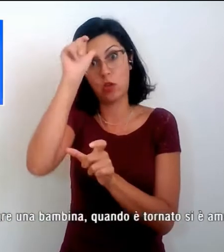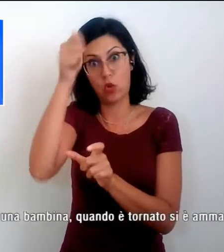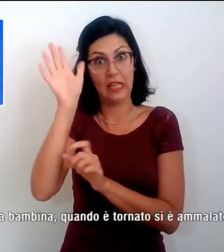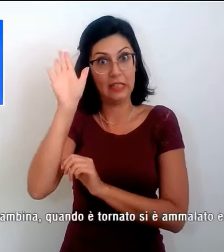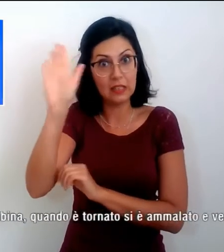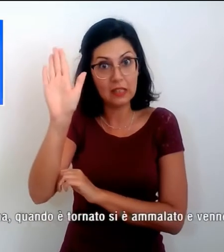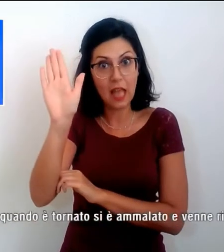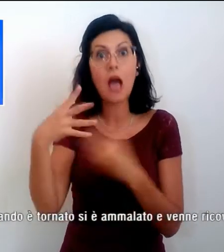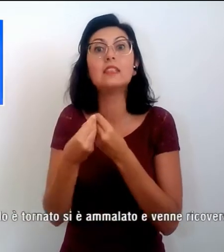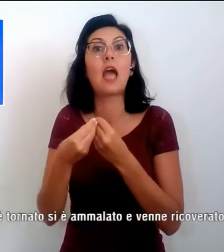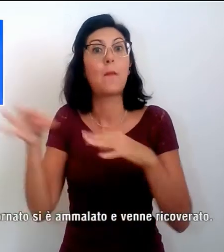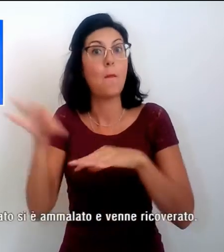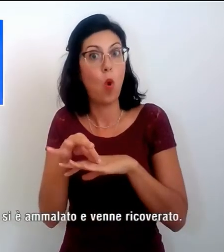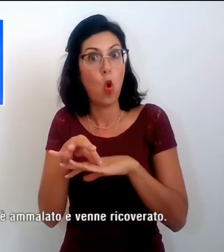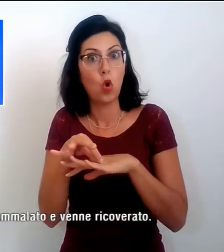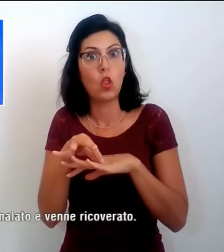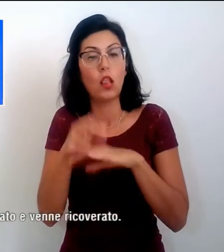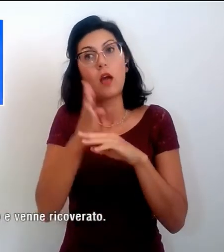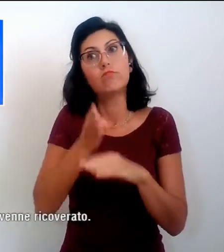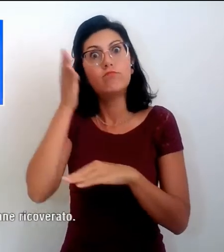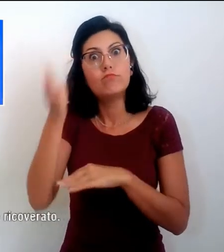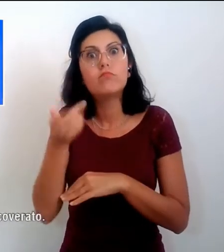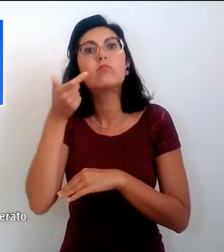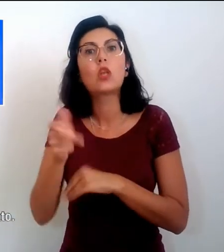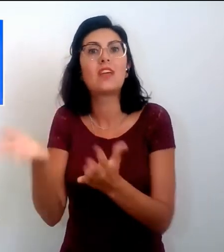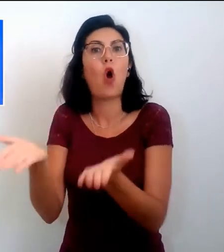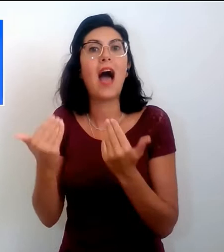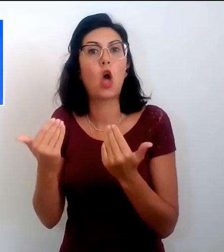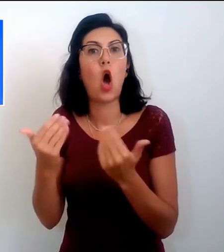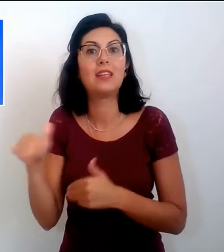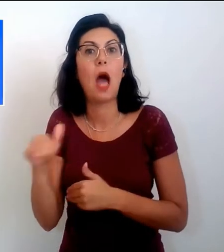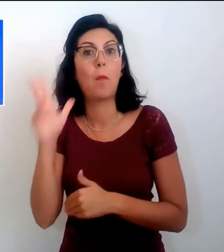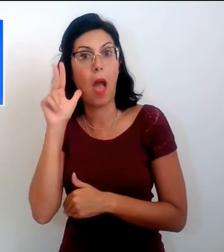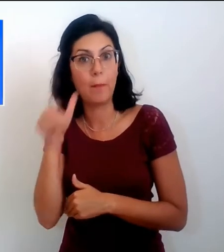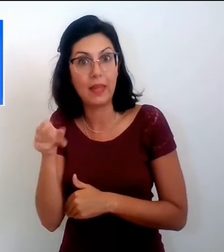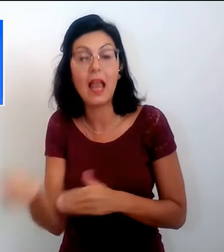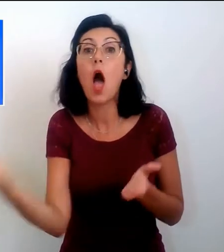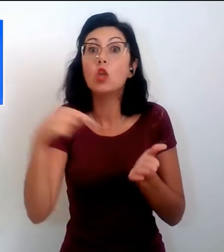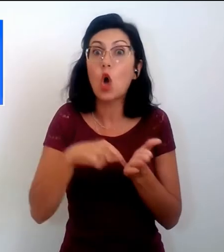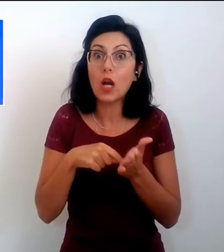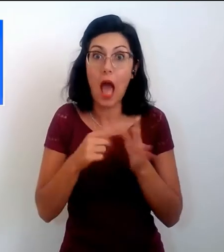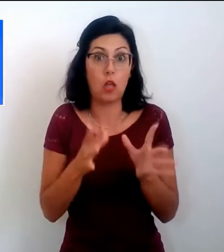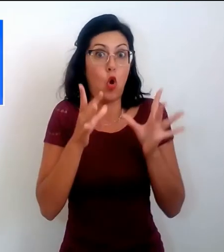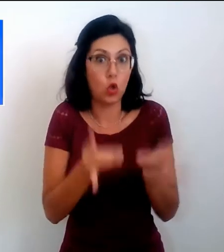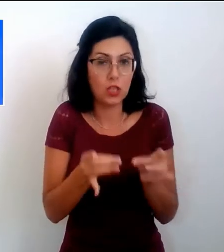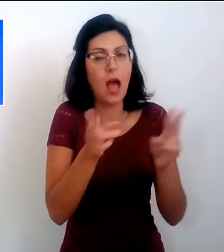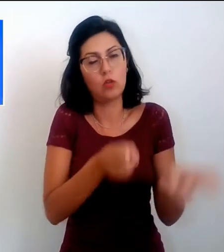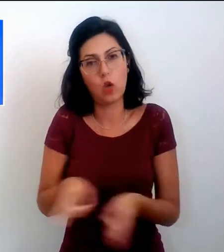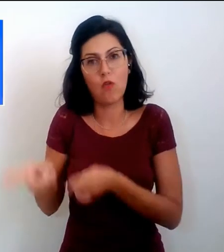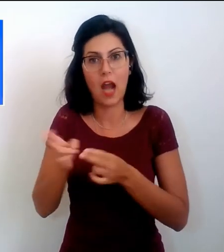dove insieme alla moglie era andato per adottare una bambina. Quando è tornato si è ammalato e fu ricoverato.